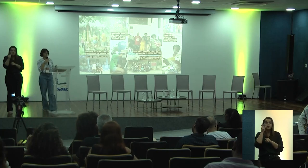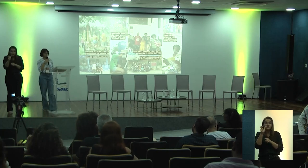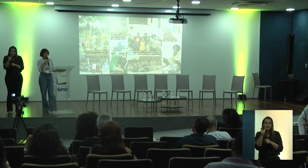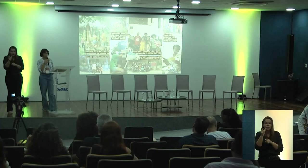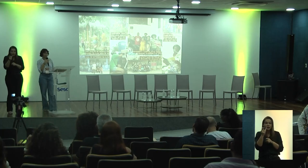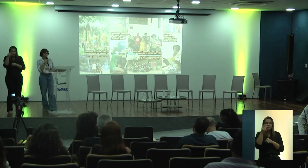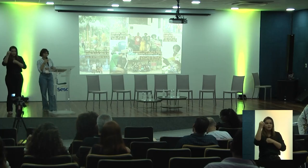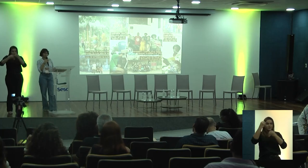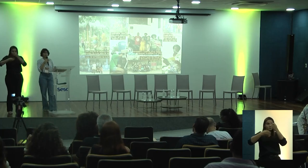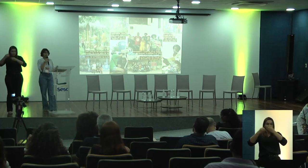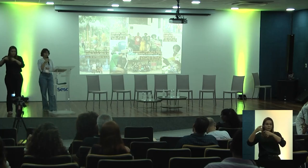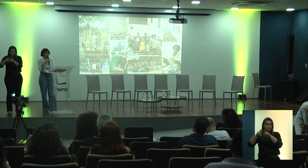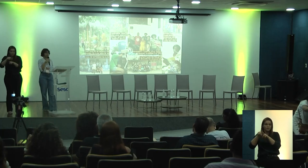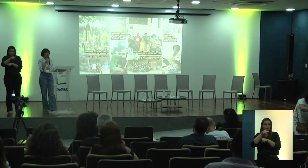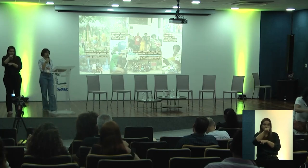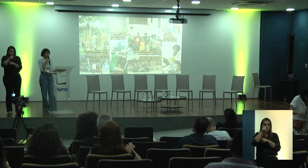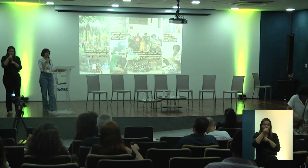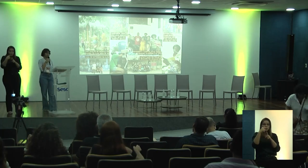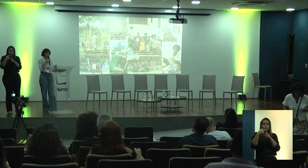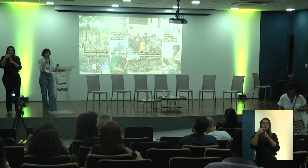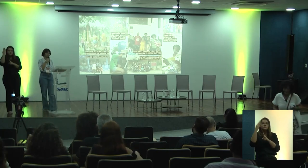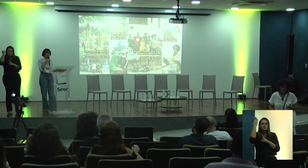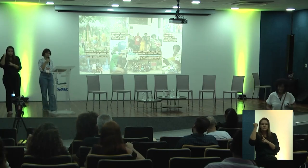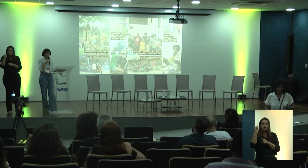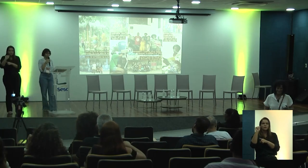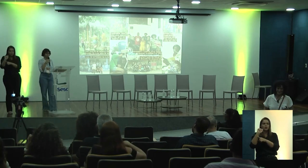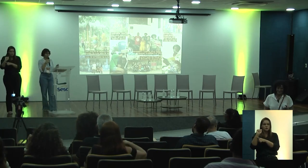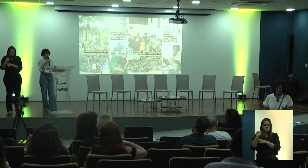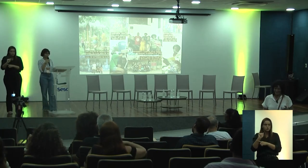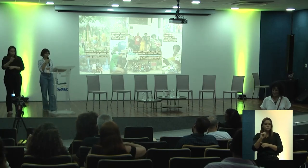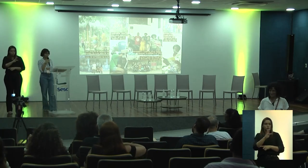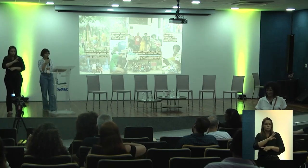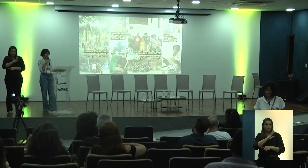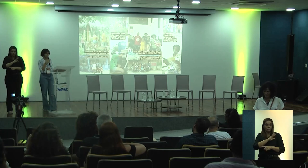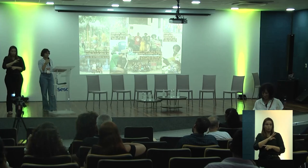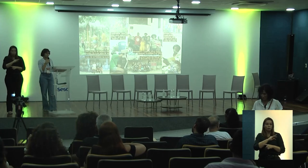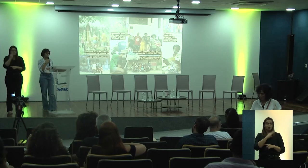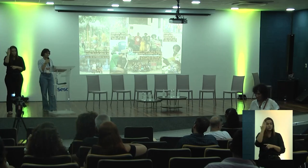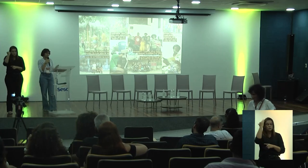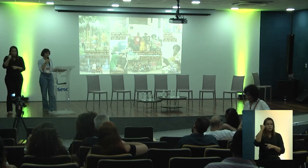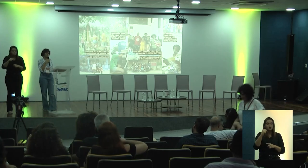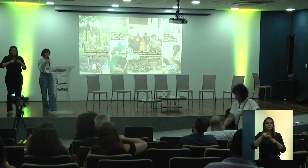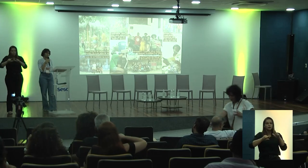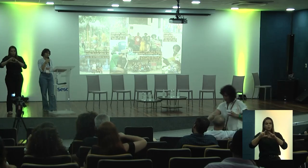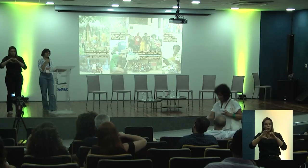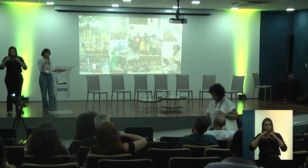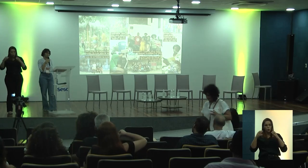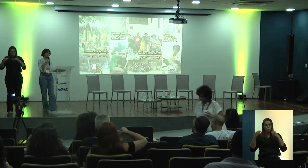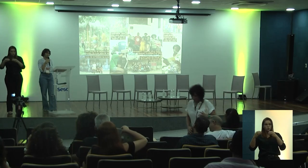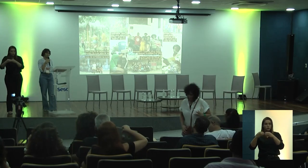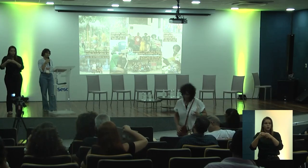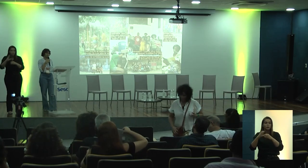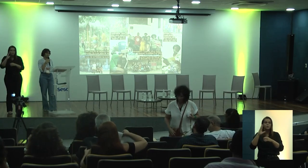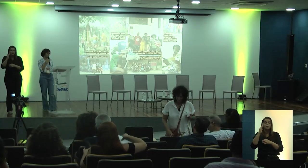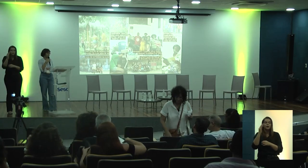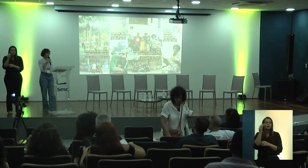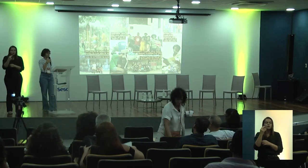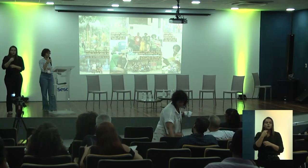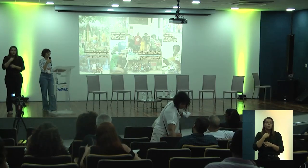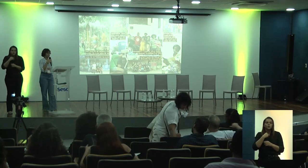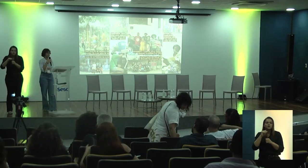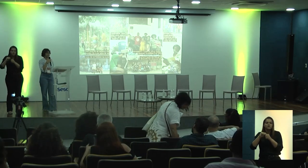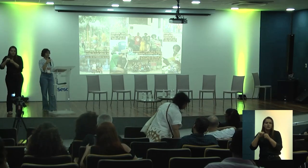no sentido de que a gente sabe da assessoria técnica, a gente entende que a gente trabalha com as comunidades, mas que não dá para a gente poder fazer isso sem